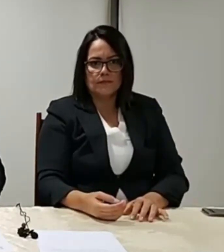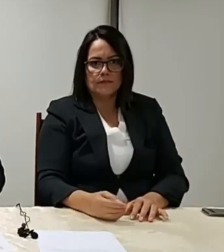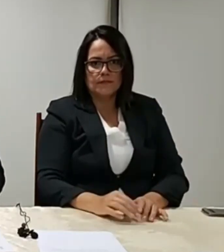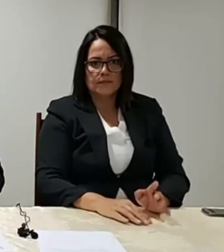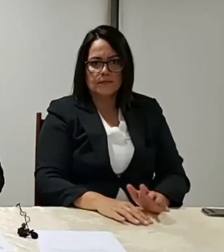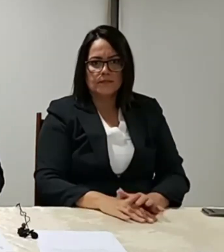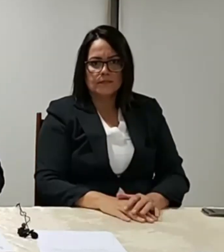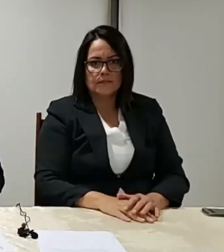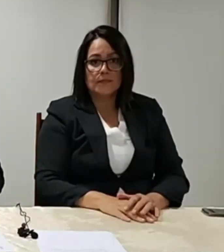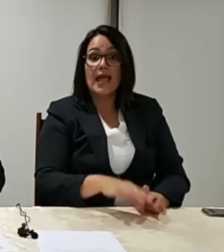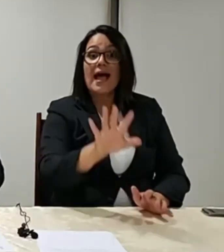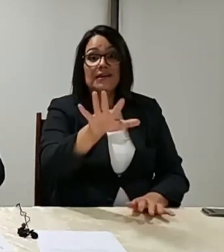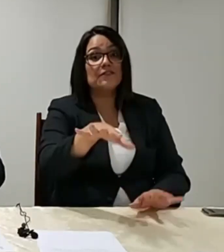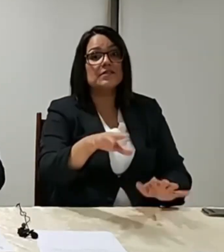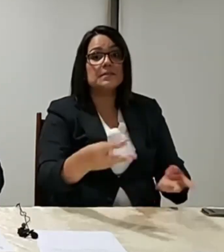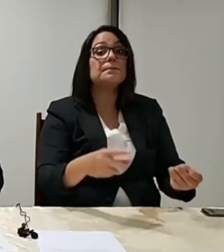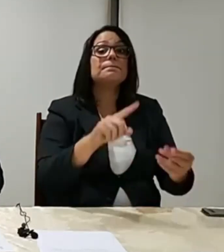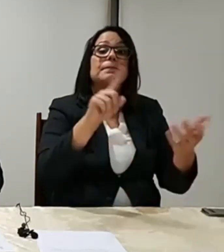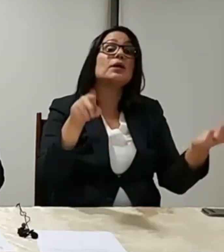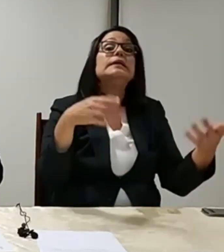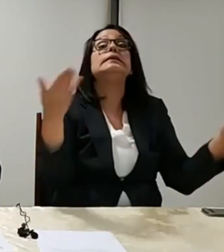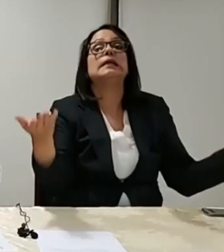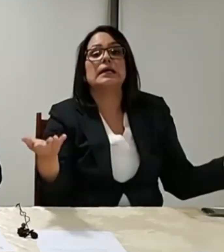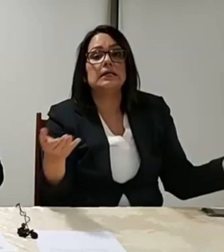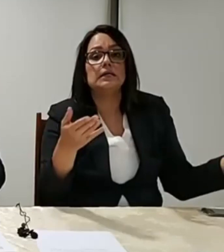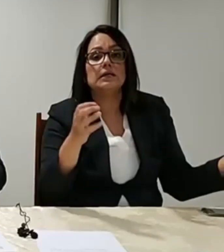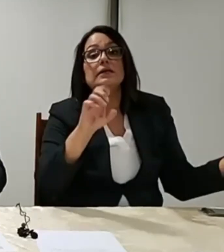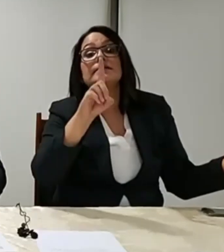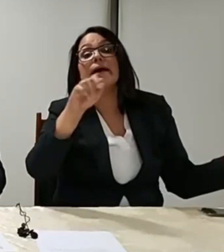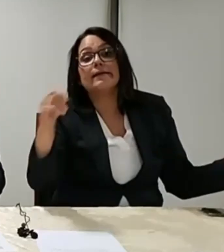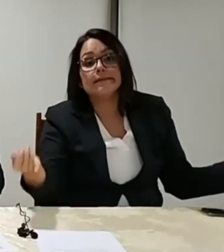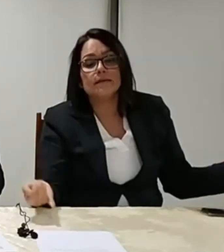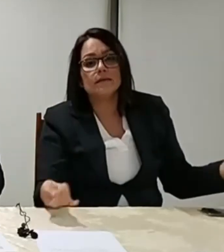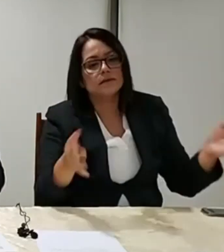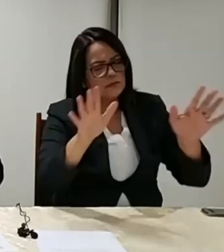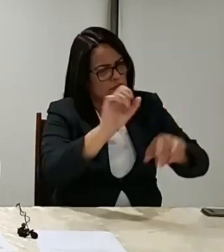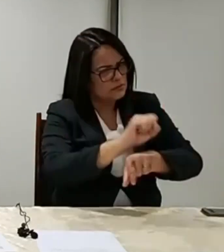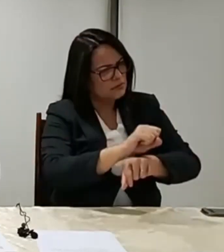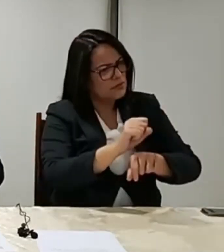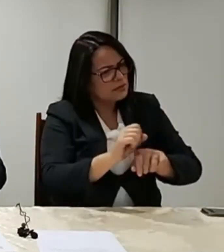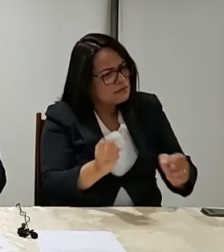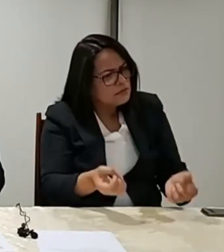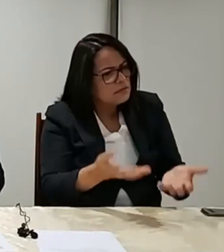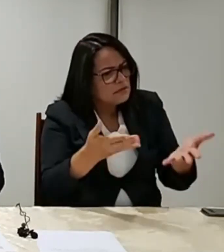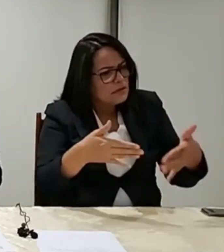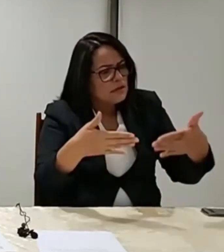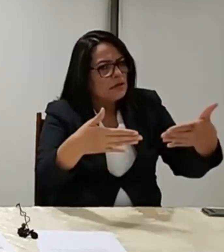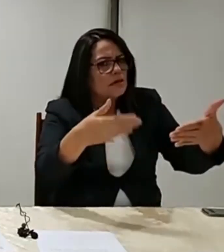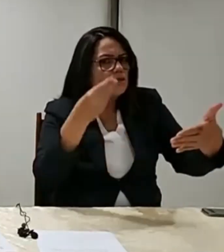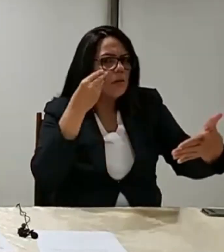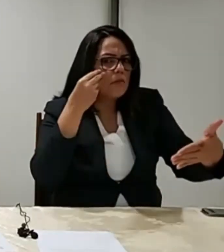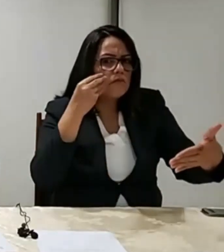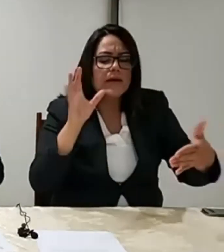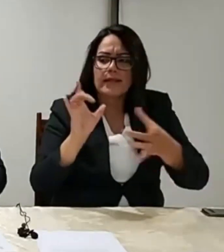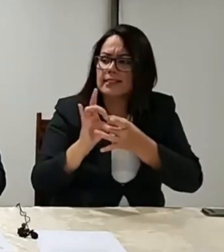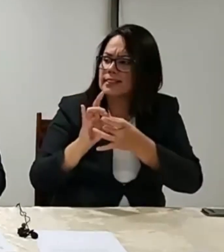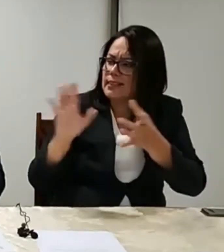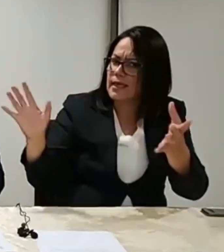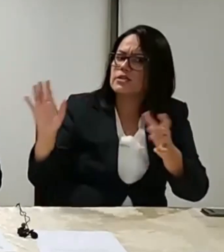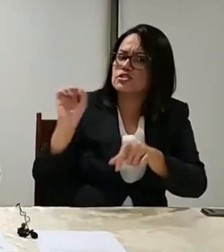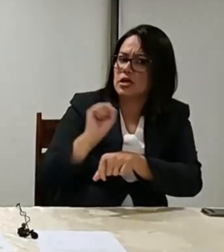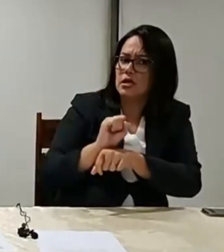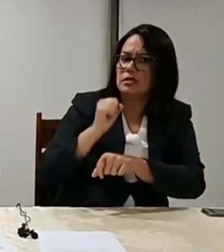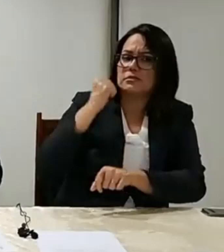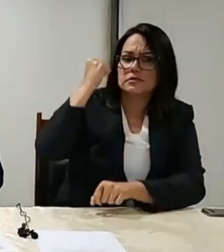E, o CD está perguntando, e daí? Vamos esperar as coisas fluírem, pô. Deixa acontecer. Deixa o parlamento